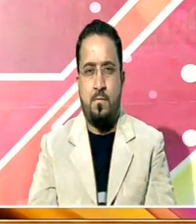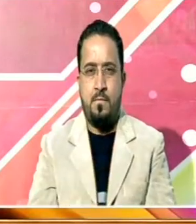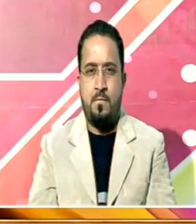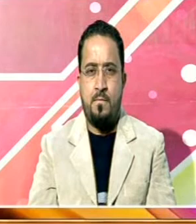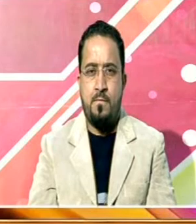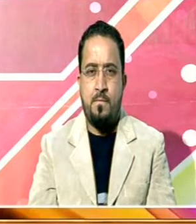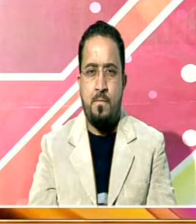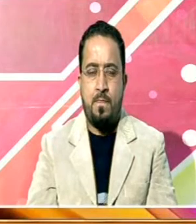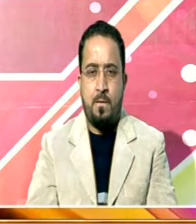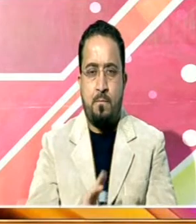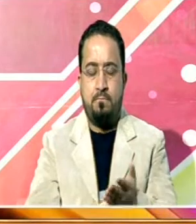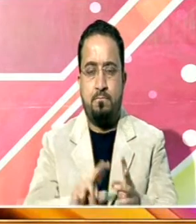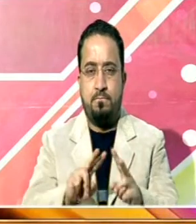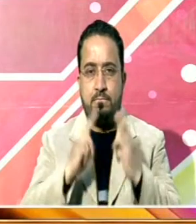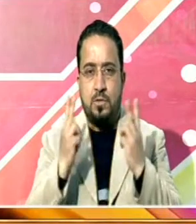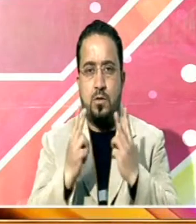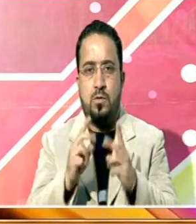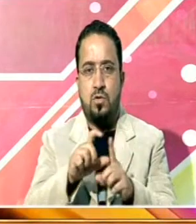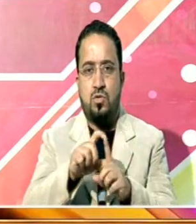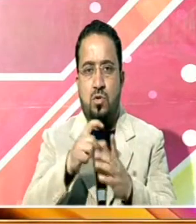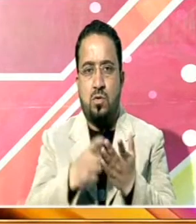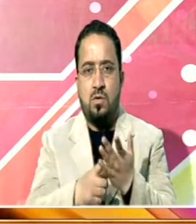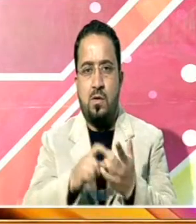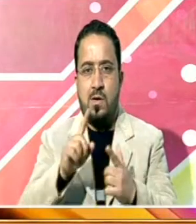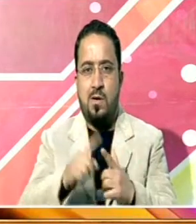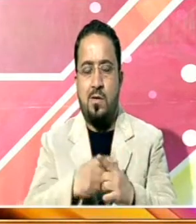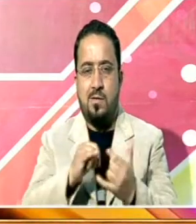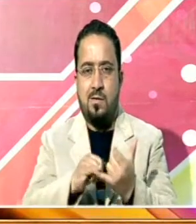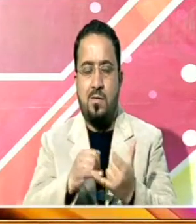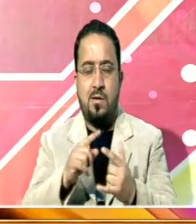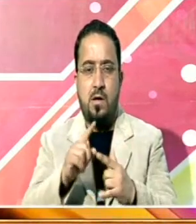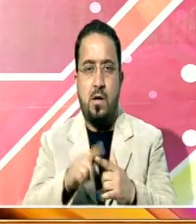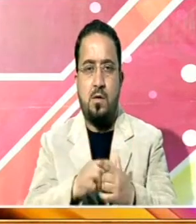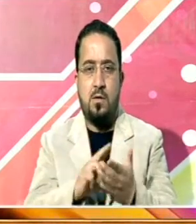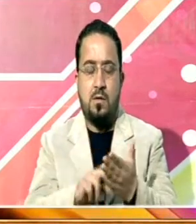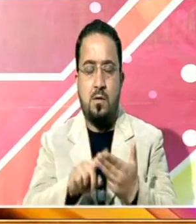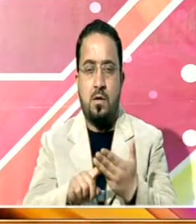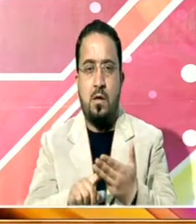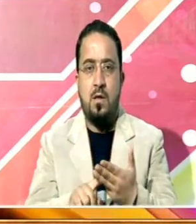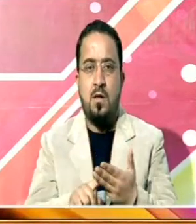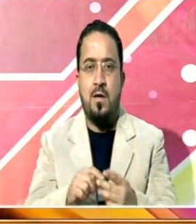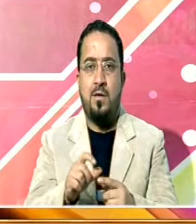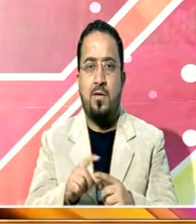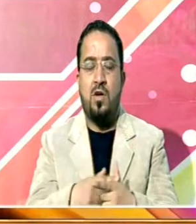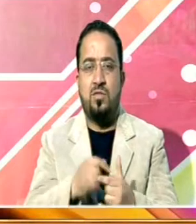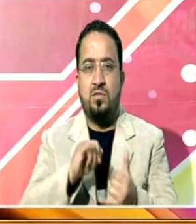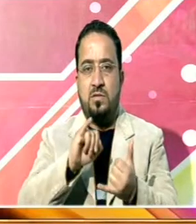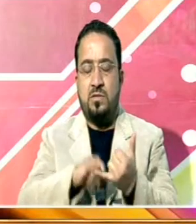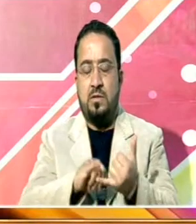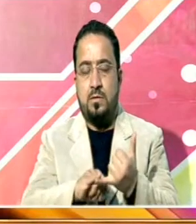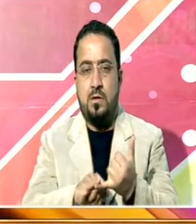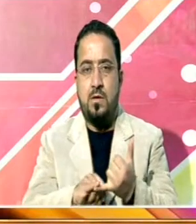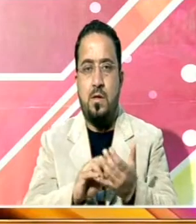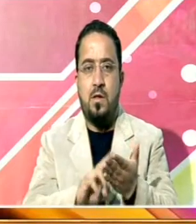اس میٹنگ میں وزیر خارجہ ڈاکٹر ایس جے شنکر خارجہ سیکریٹری اردیش وردان شرنگلا